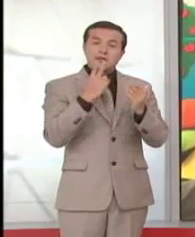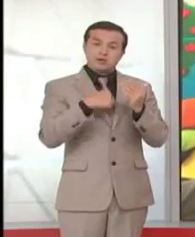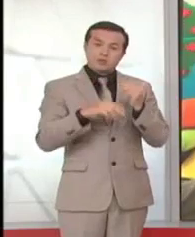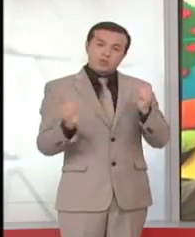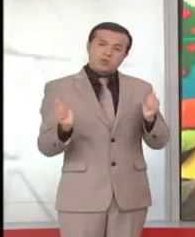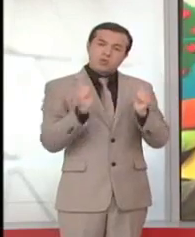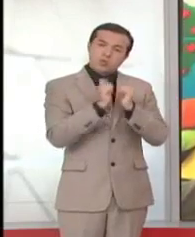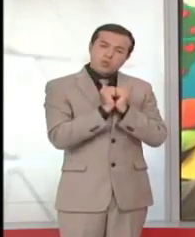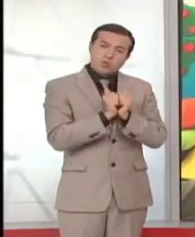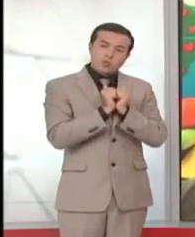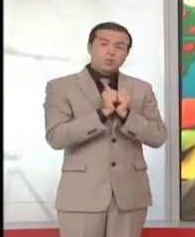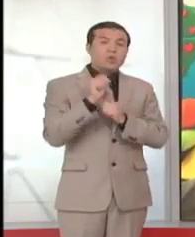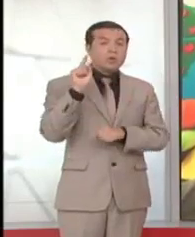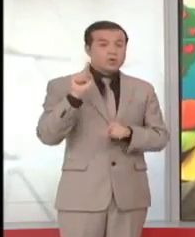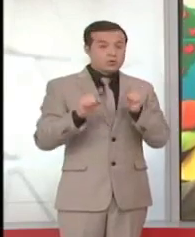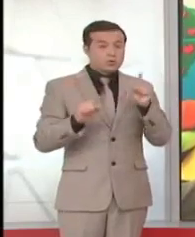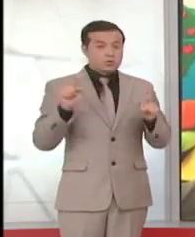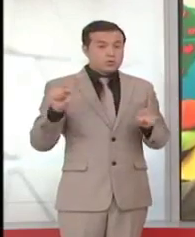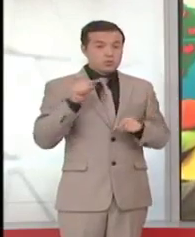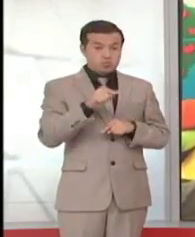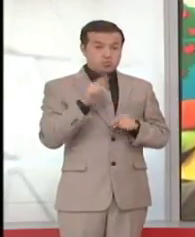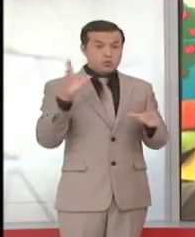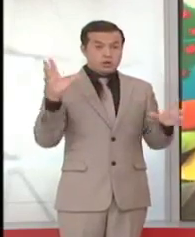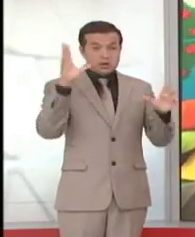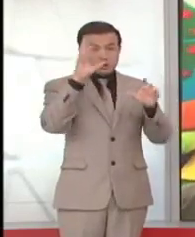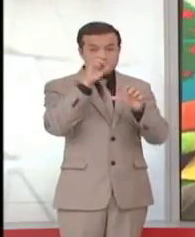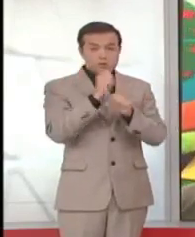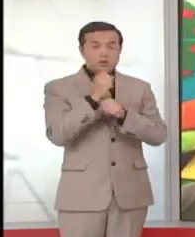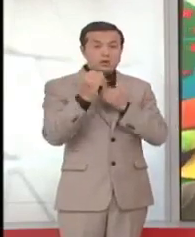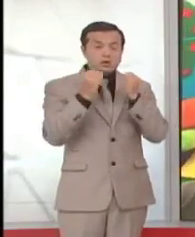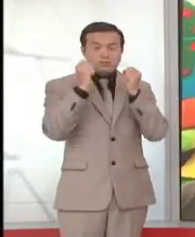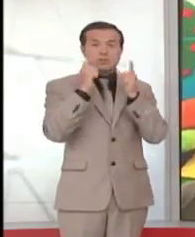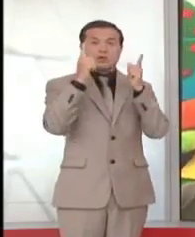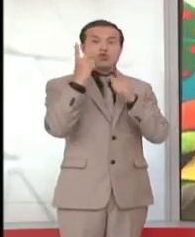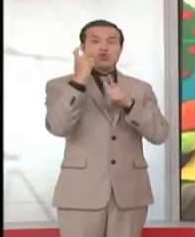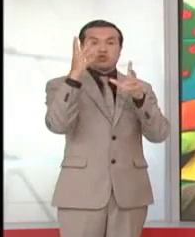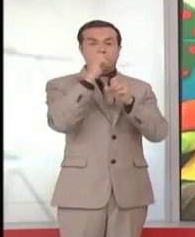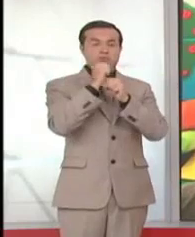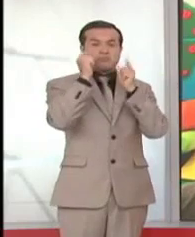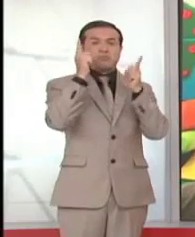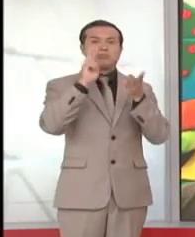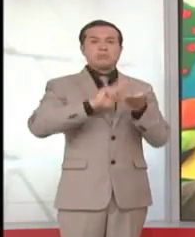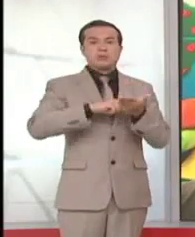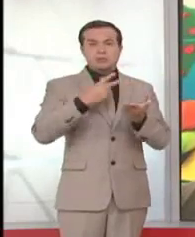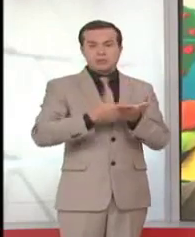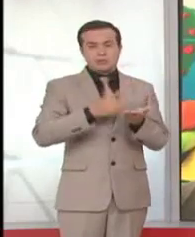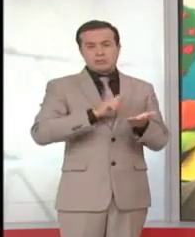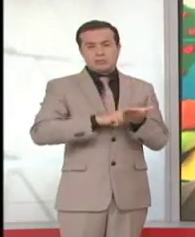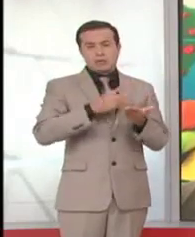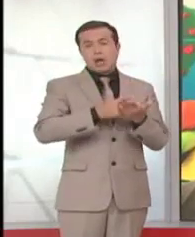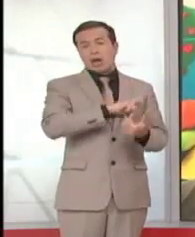Muchas de las veces, él en la noche se despierta a 12 de la noche y se duerme a 6 de la mañana.